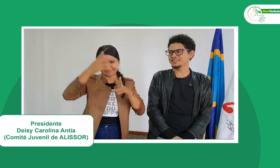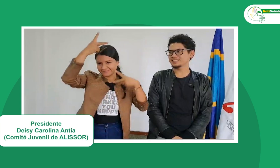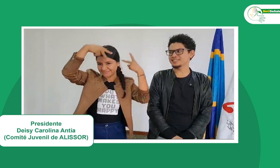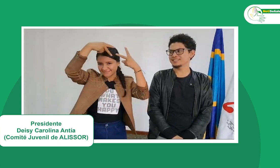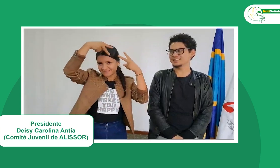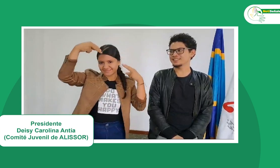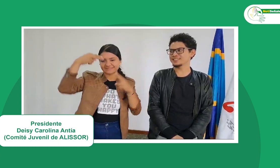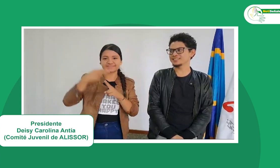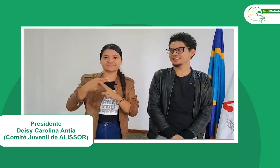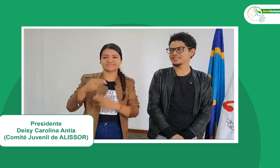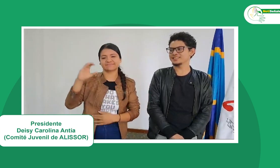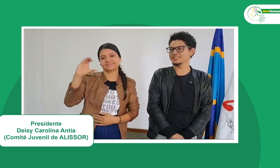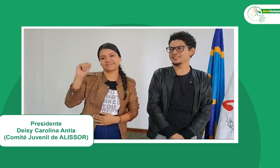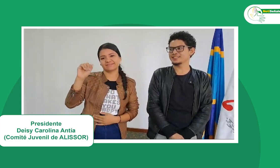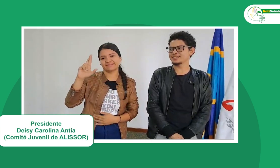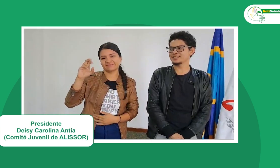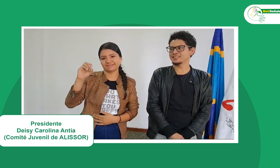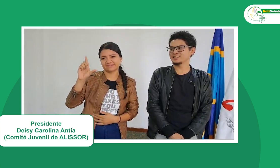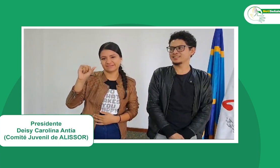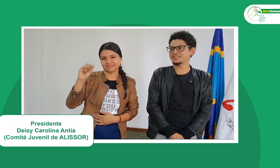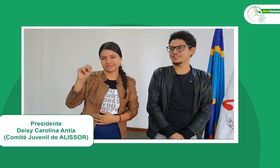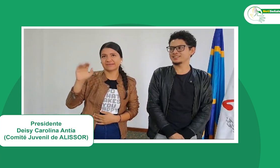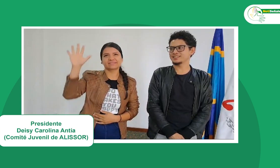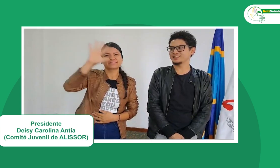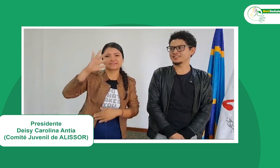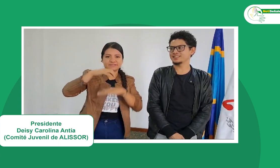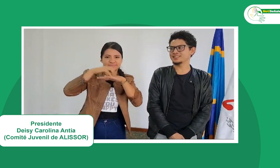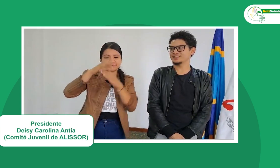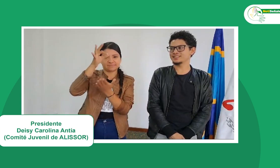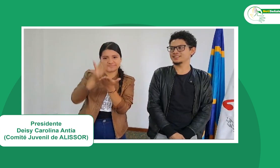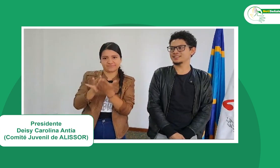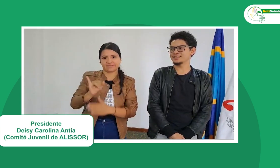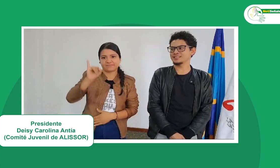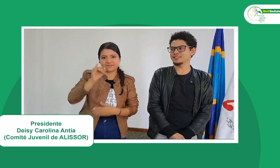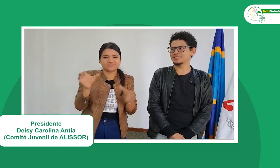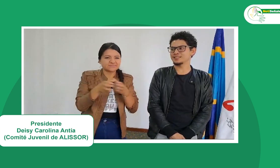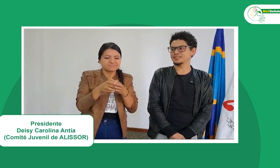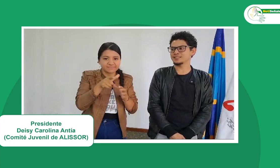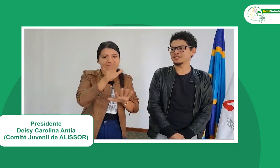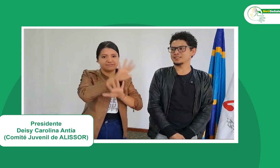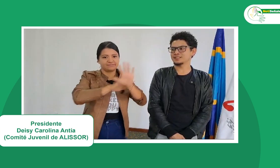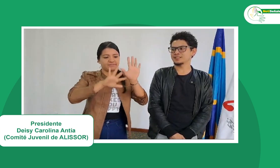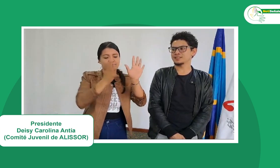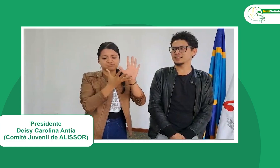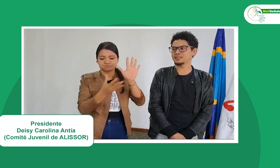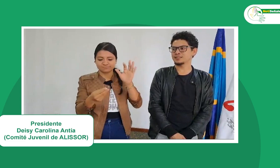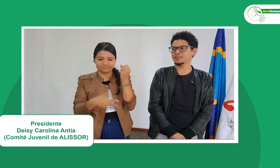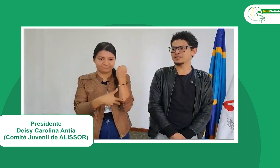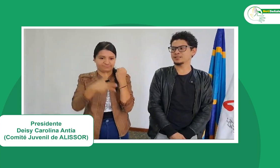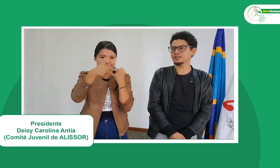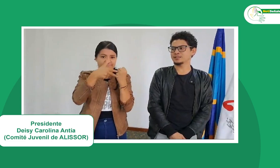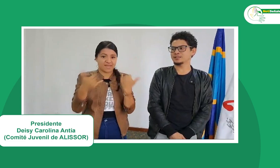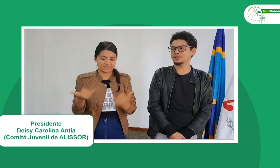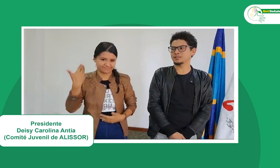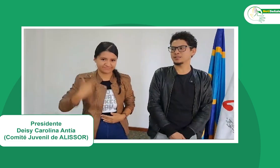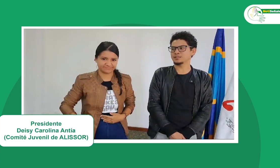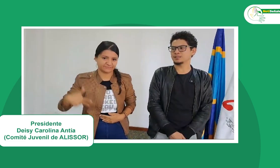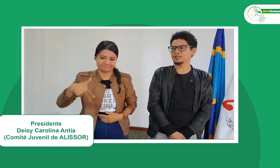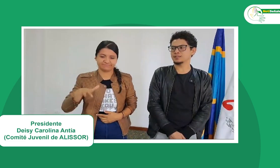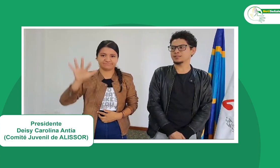Hola, mi seña es esta, mi nombre es Carolina, soy del Tolima, de Ibagué y pertenezco al Comité de Jóvenes de Alizor. Esta es su seña. Actualmente soy la